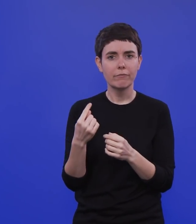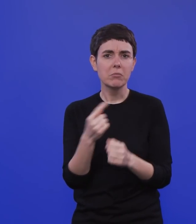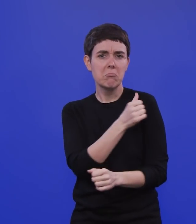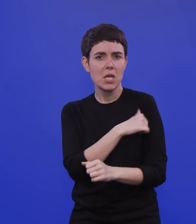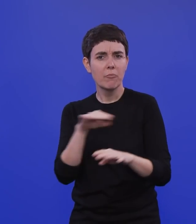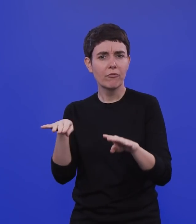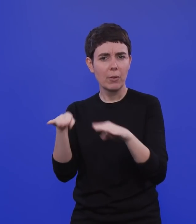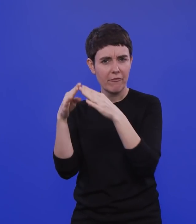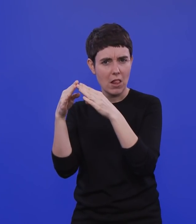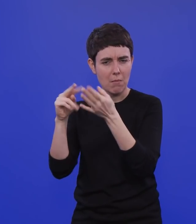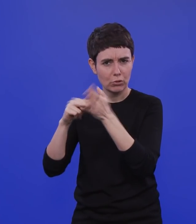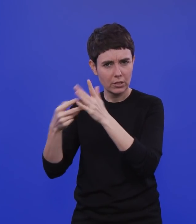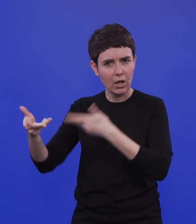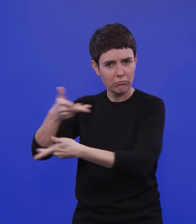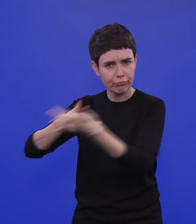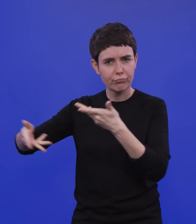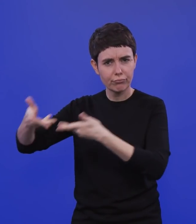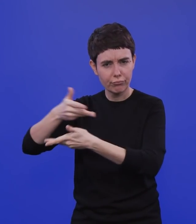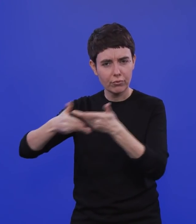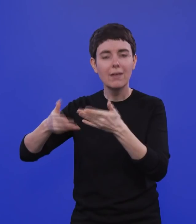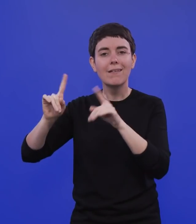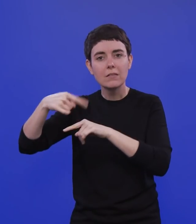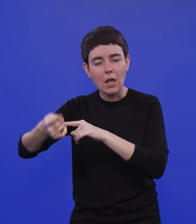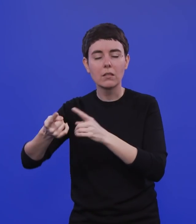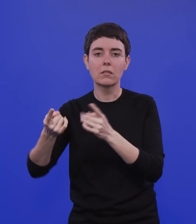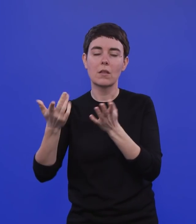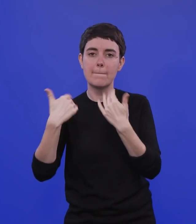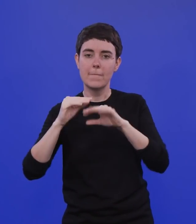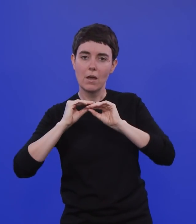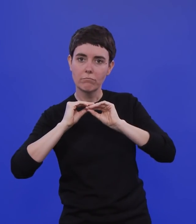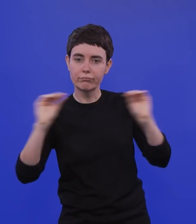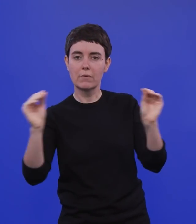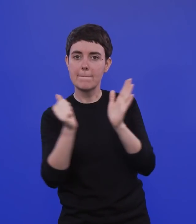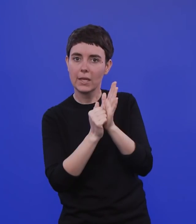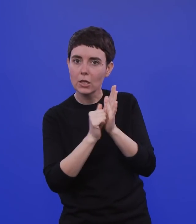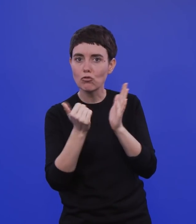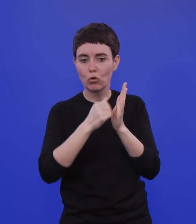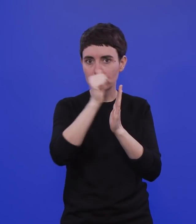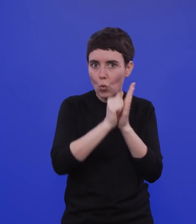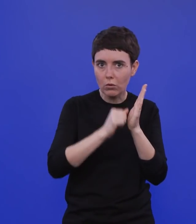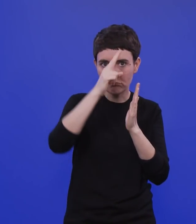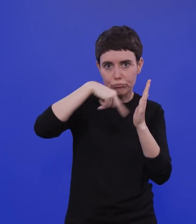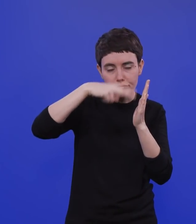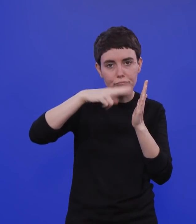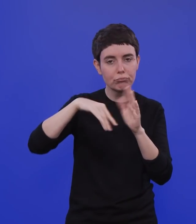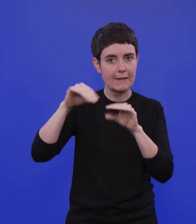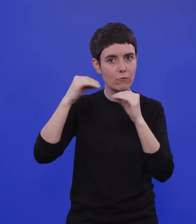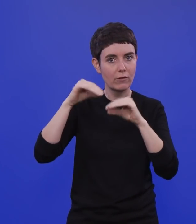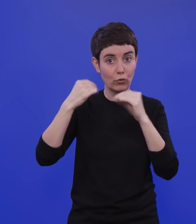Da gab es ja so ein Informationspapier aus diesem gestrigen Impfgipfel. die Informationen aus diesem Papier, aus dem Arbeitspapier des